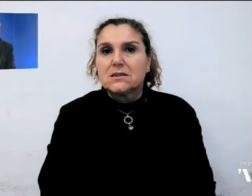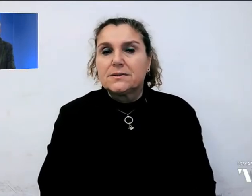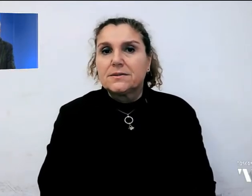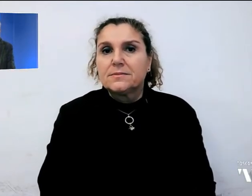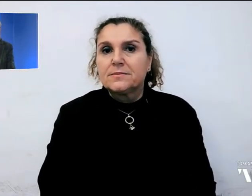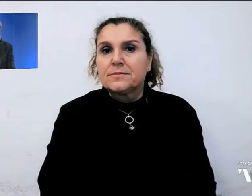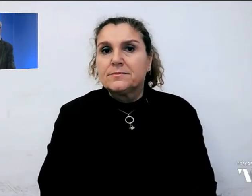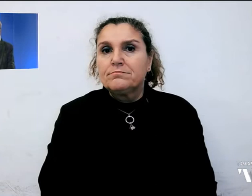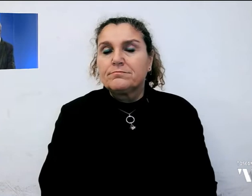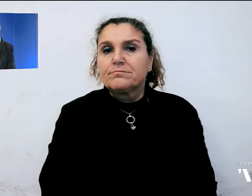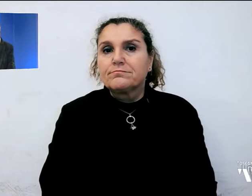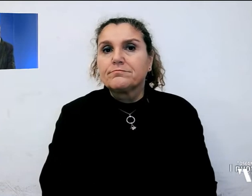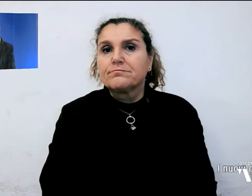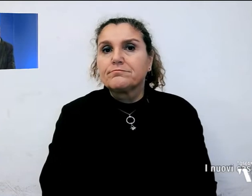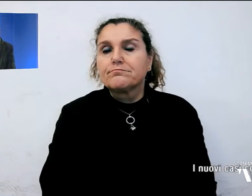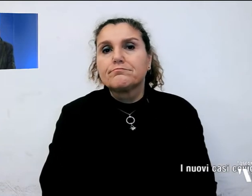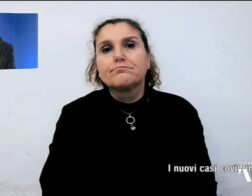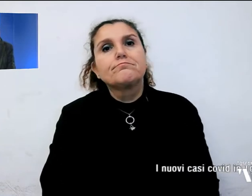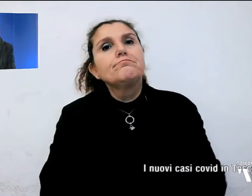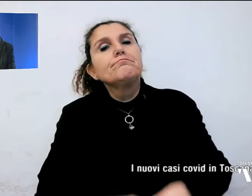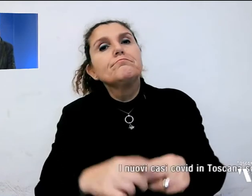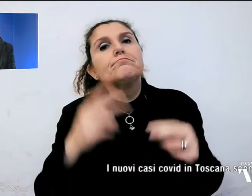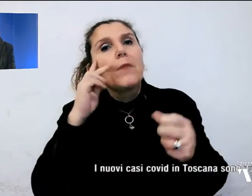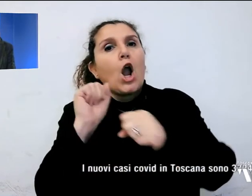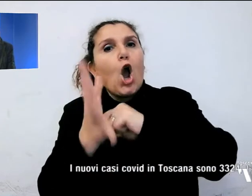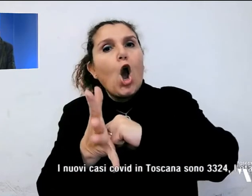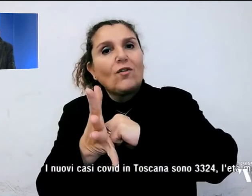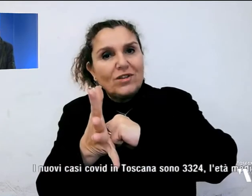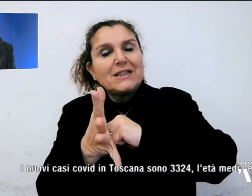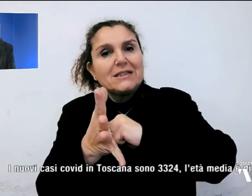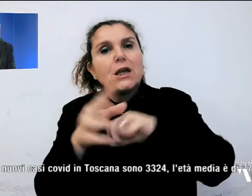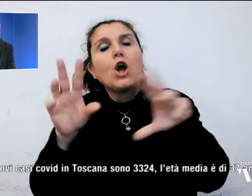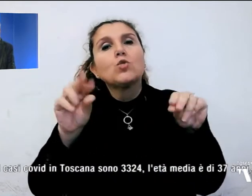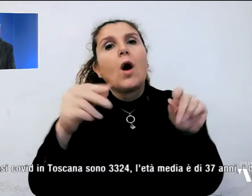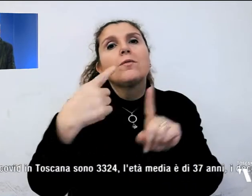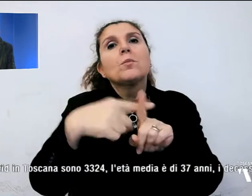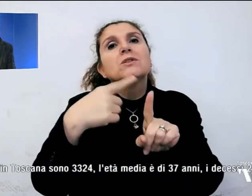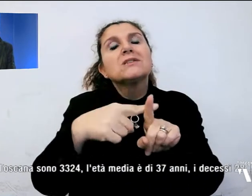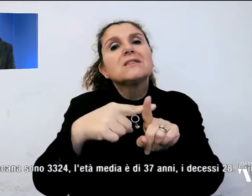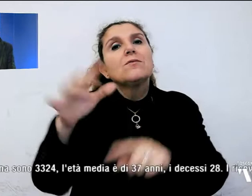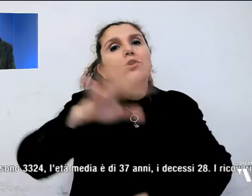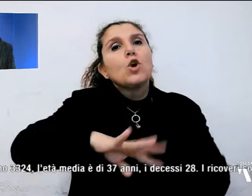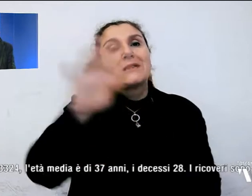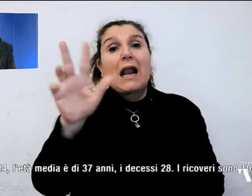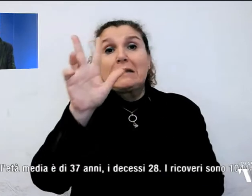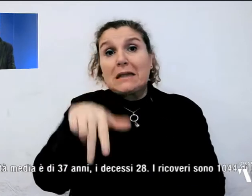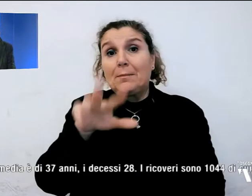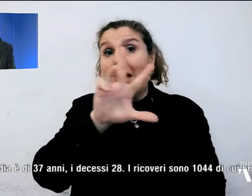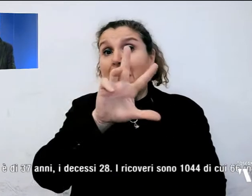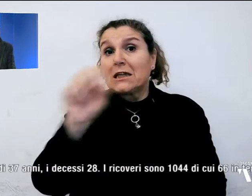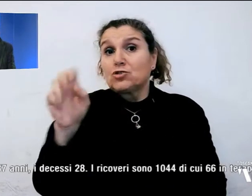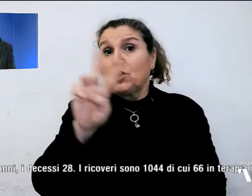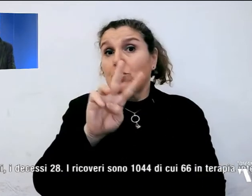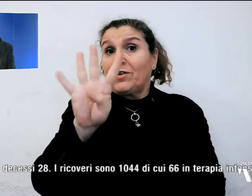Siamo adesso alle ultime notizie sul Covid. I nuovi casi in Toscana sono 3.324,